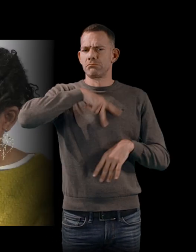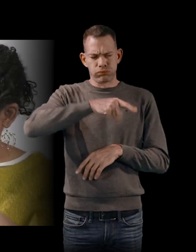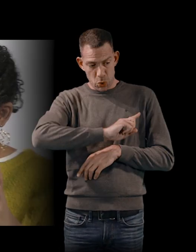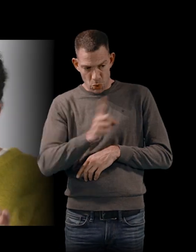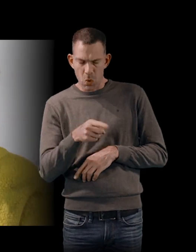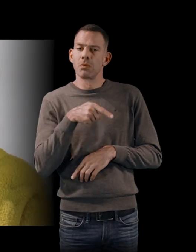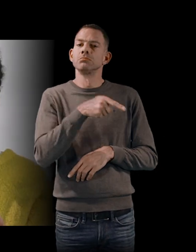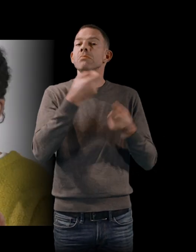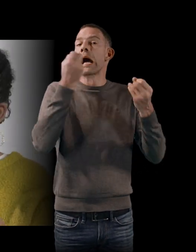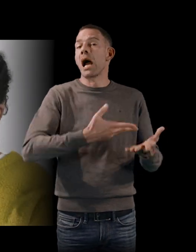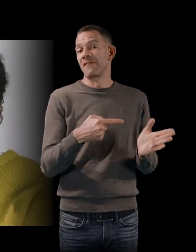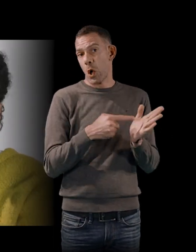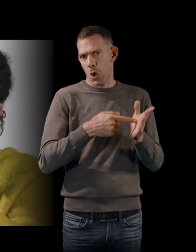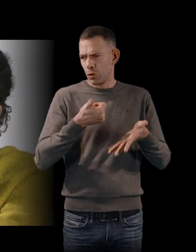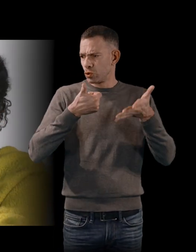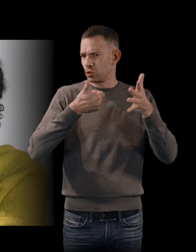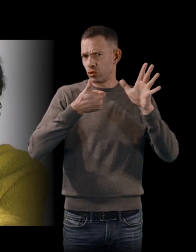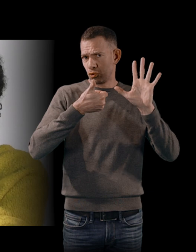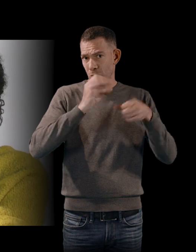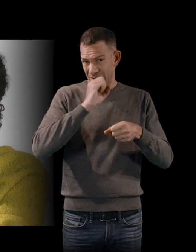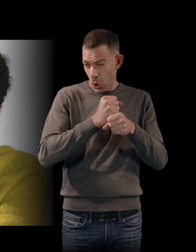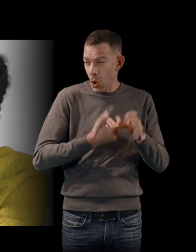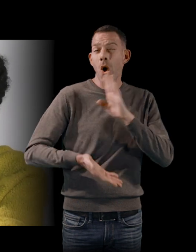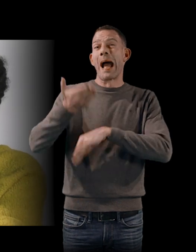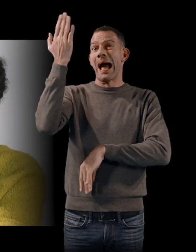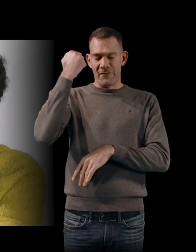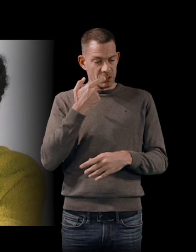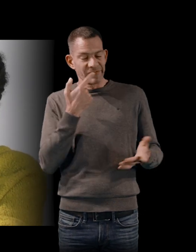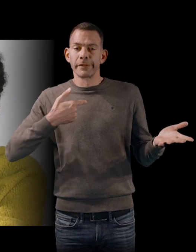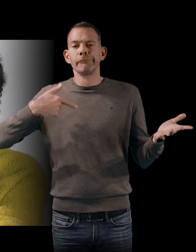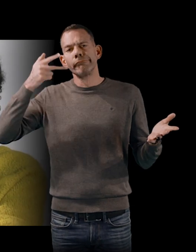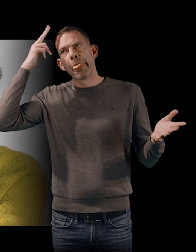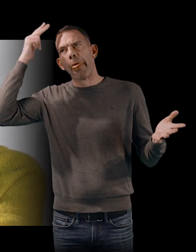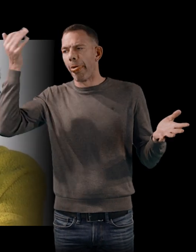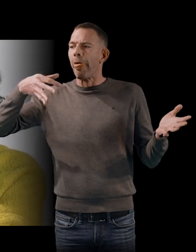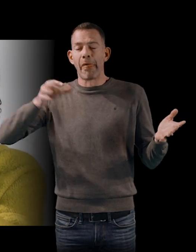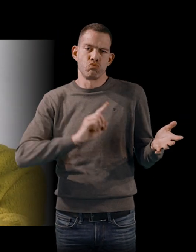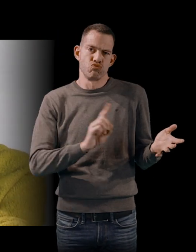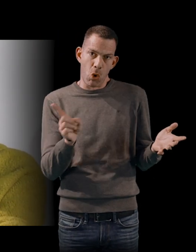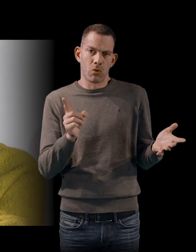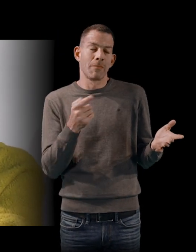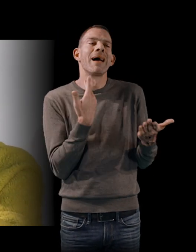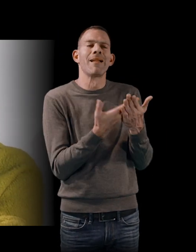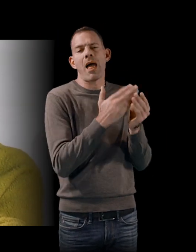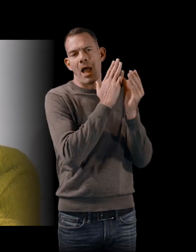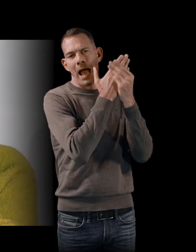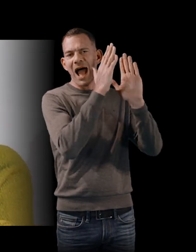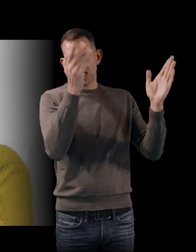il ne quand même pas raconter n'importe quoi. C'est là, finalement, que l'archive était précieuse pour moi, parce qu'il y a quand même une réalité